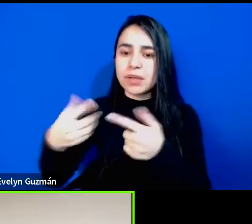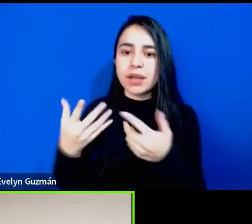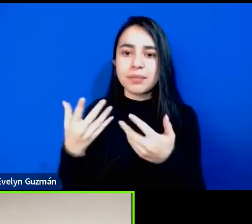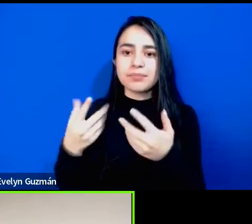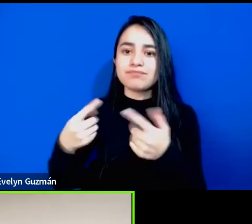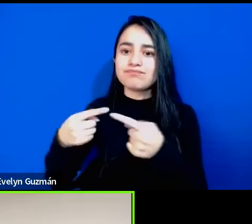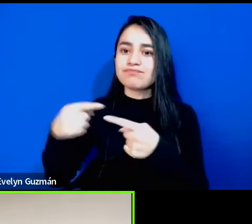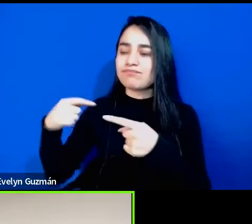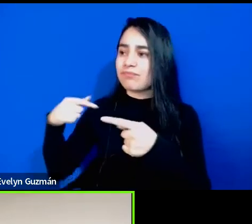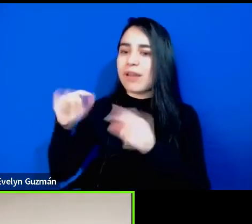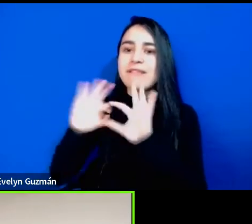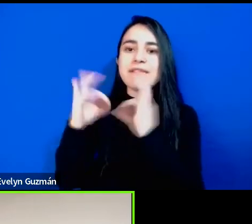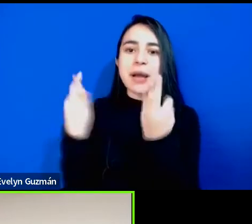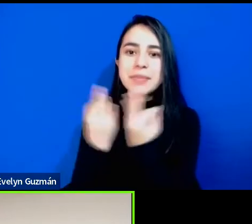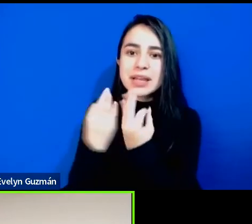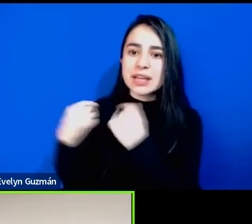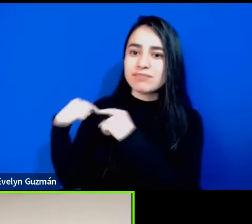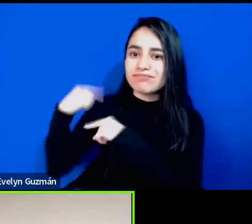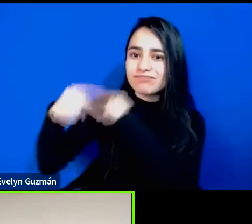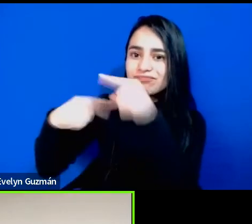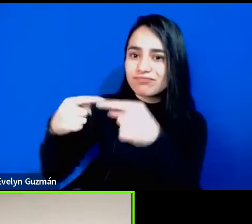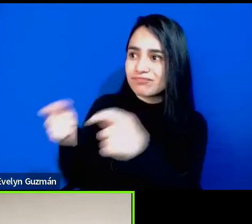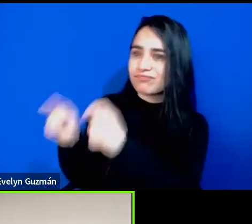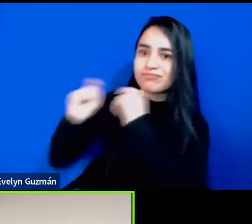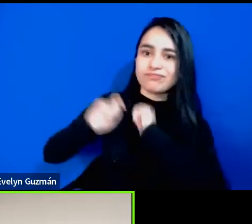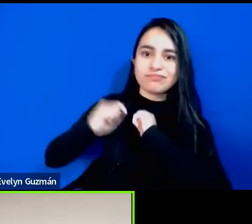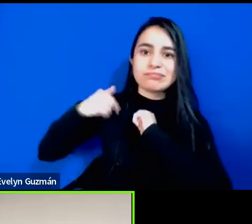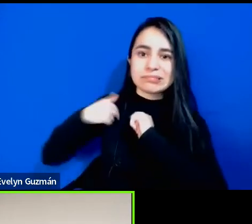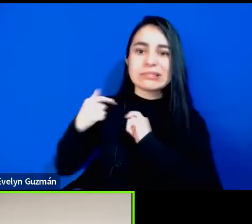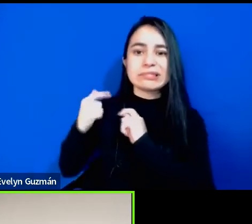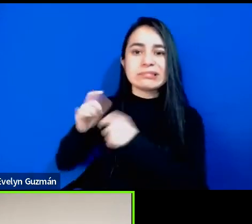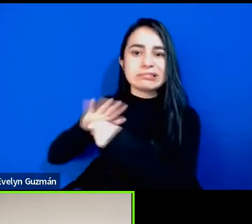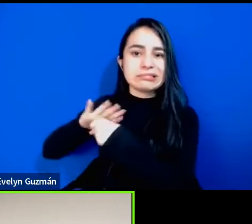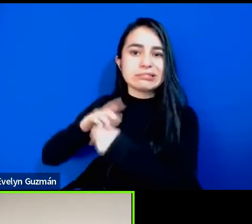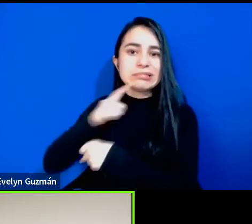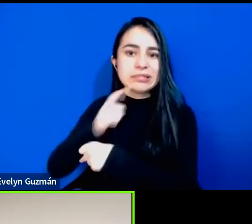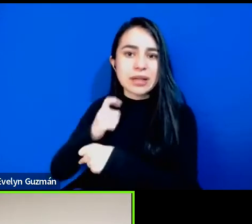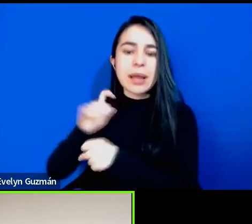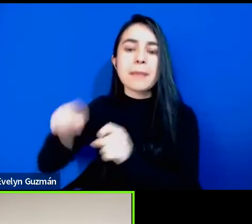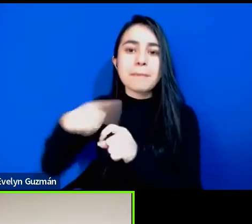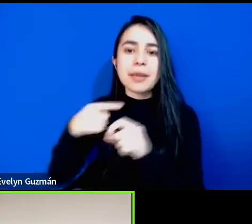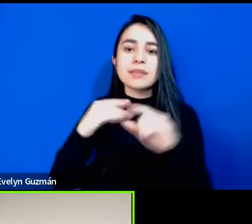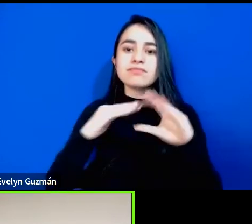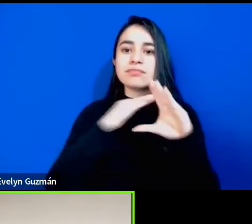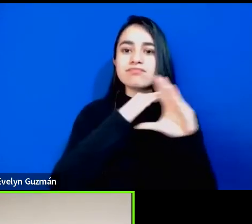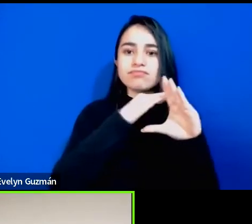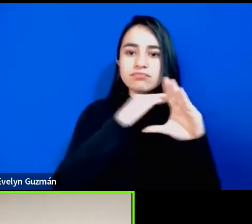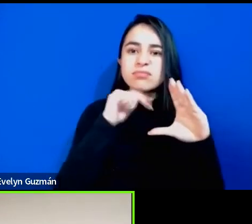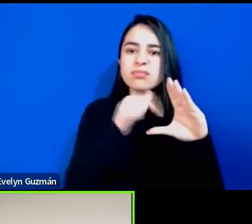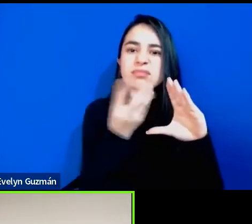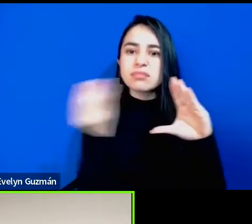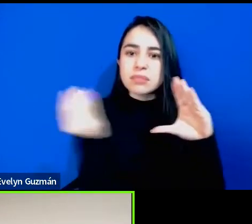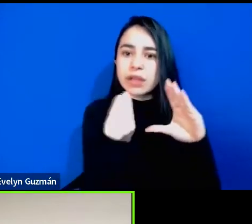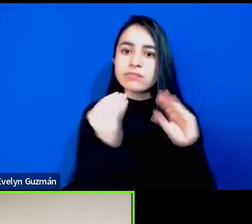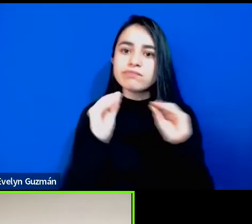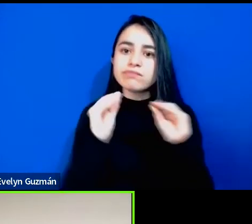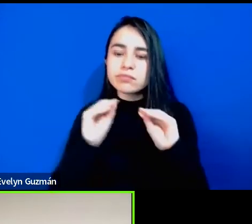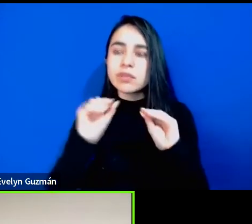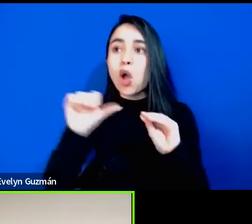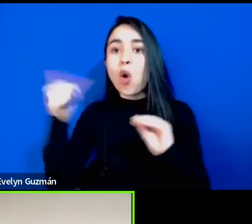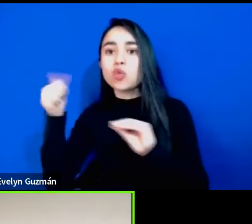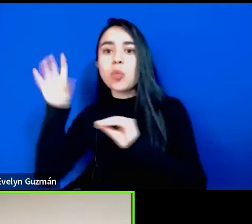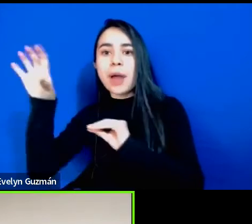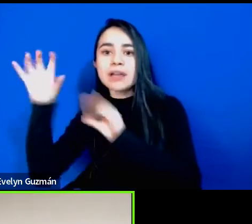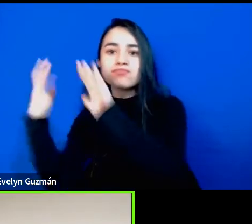herencia familiar, digamos, y también de una clase media, educada, migrante, y ahora, pues, viviendo en el